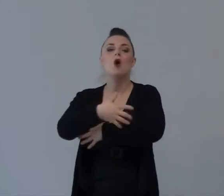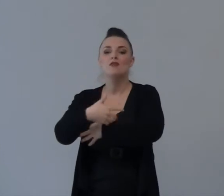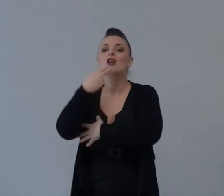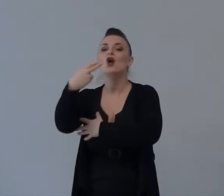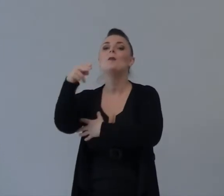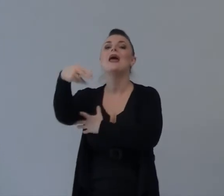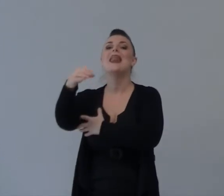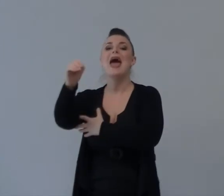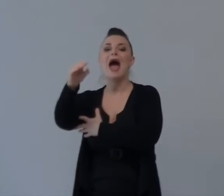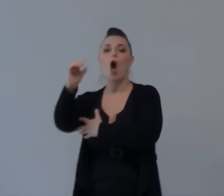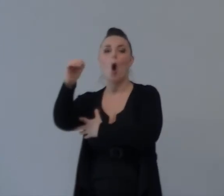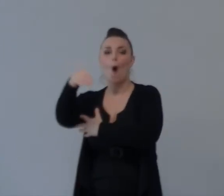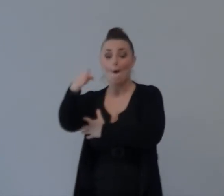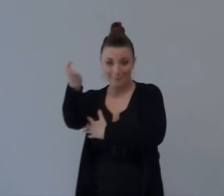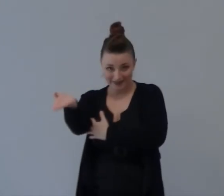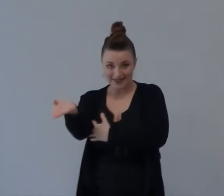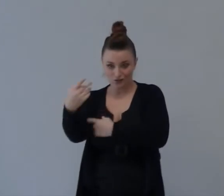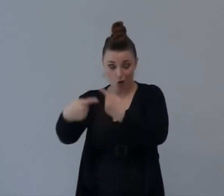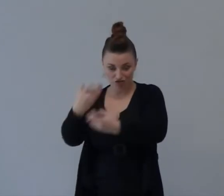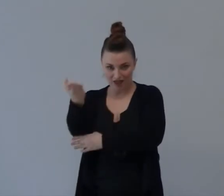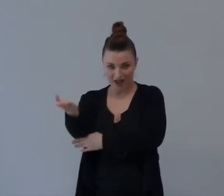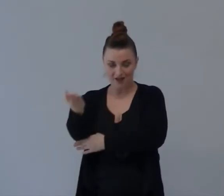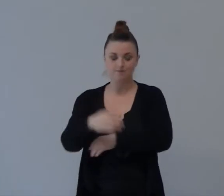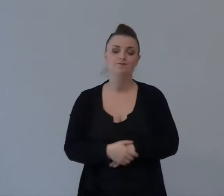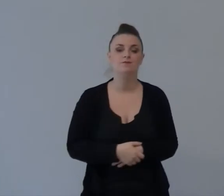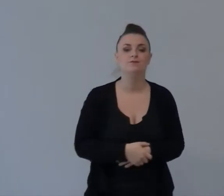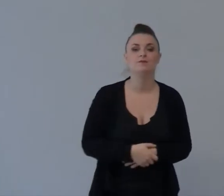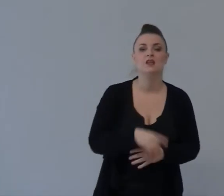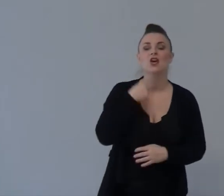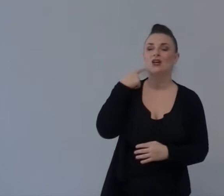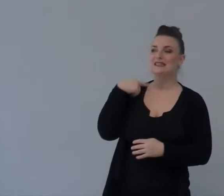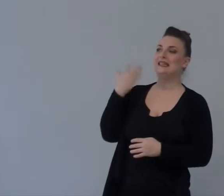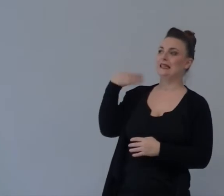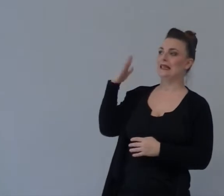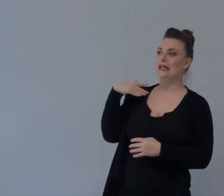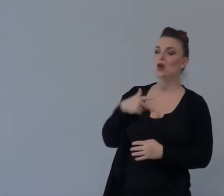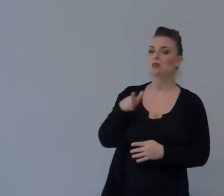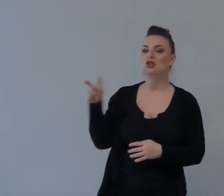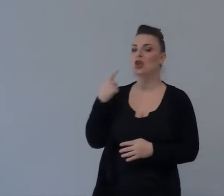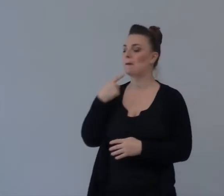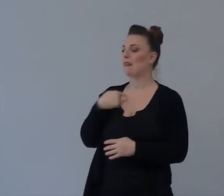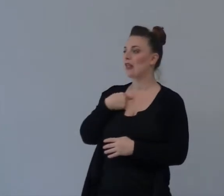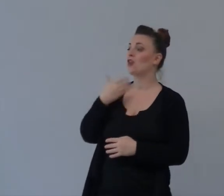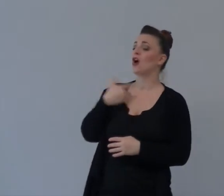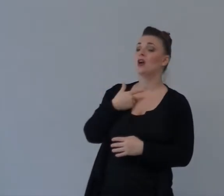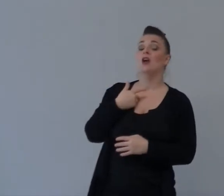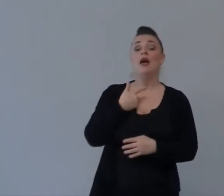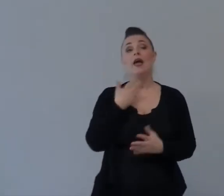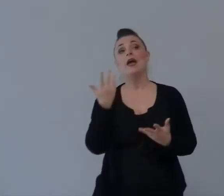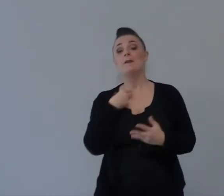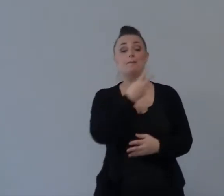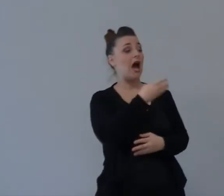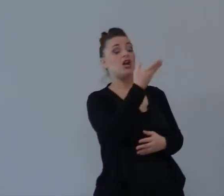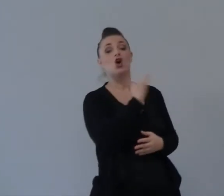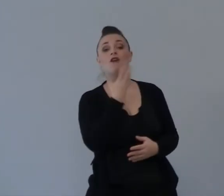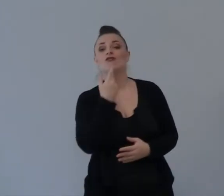Qualche Volta Mi Cato Deve Sentire Persone Che Dicono Marco Io Vorrei Lasciare Il mio posto Tempo Pieno